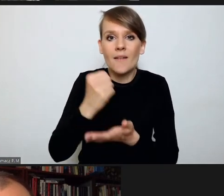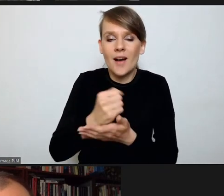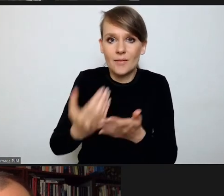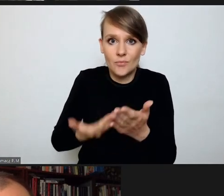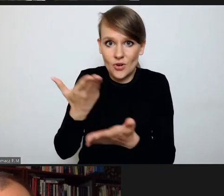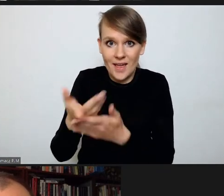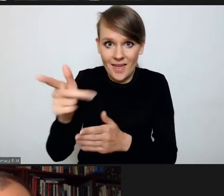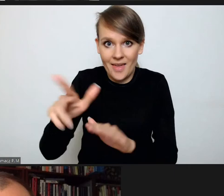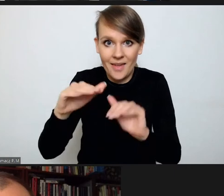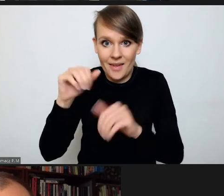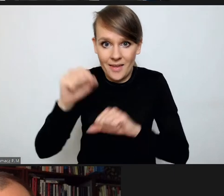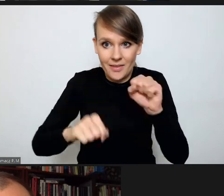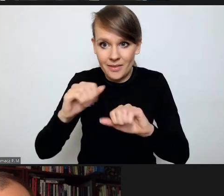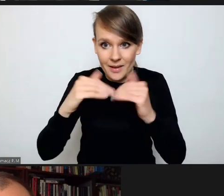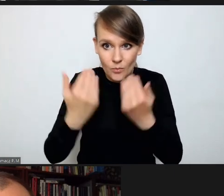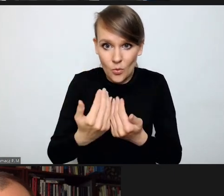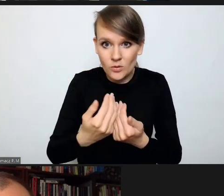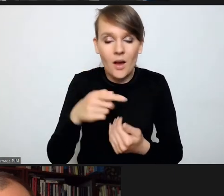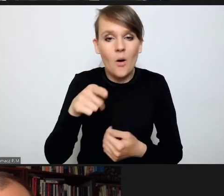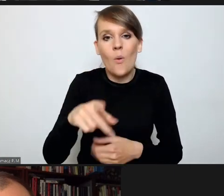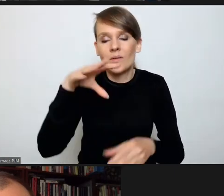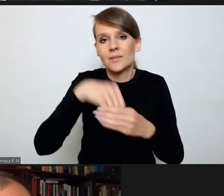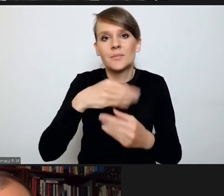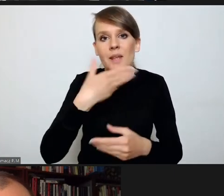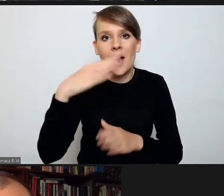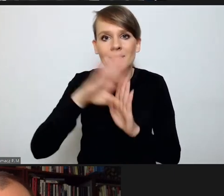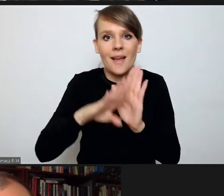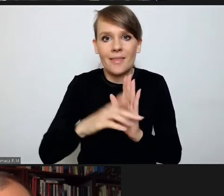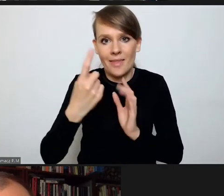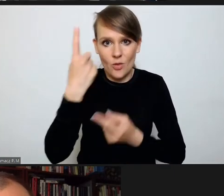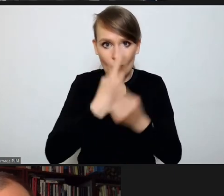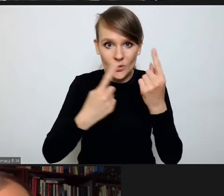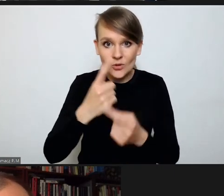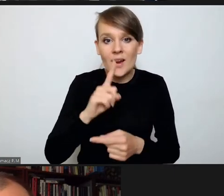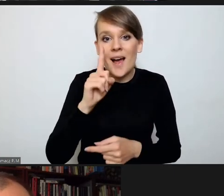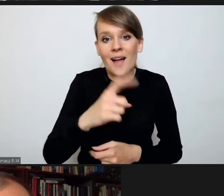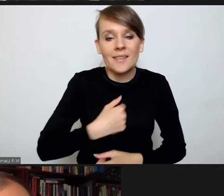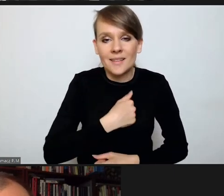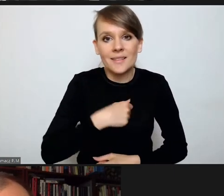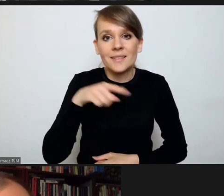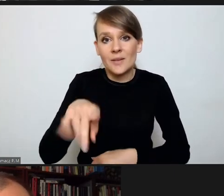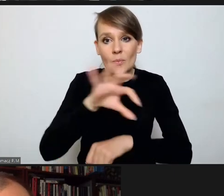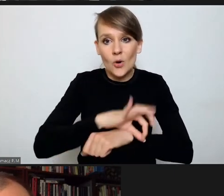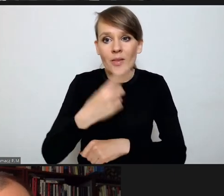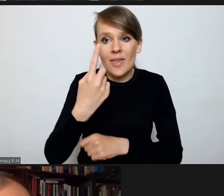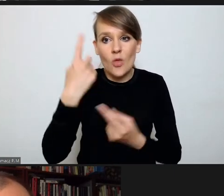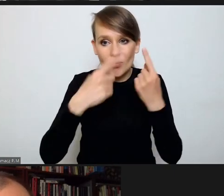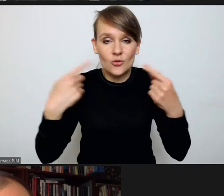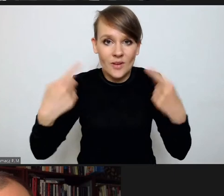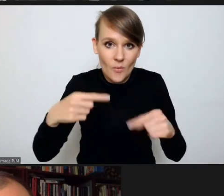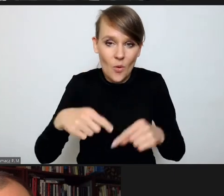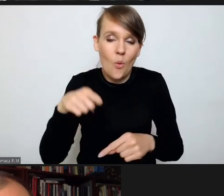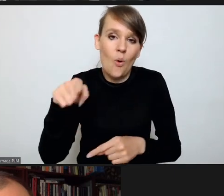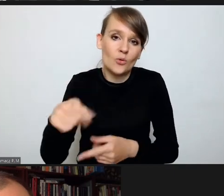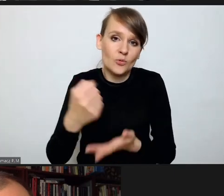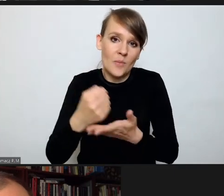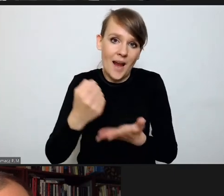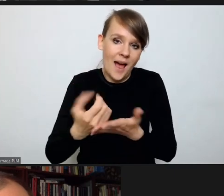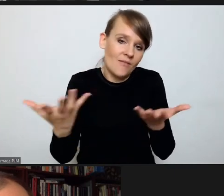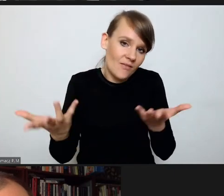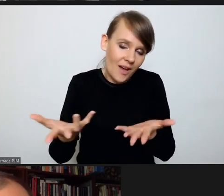nie obowiązywała zasada jednomyślności. Ale niestety nie uzyskano jednomyślności co do tego projektu i jeszcze upadła. Także